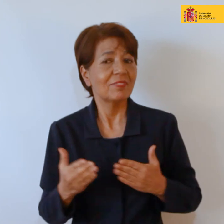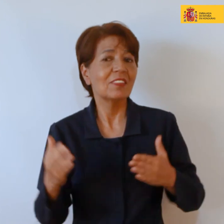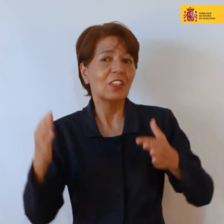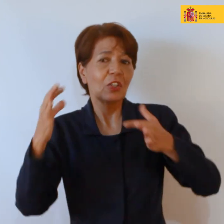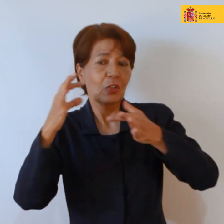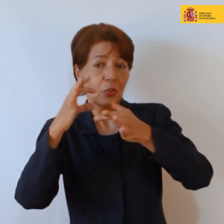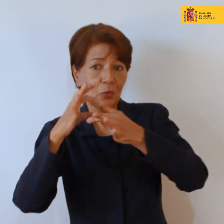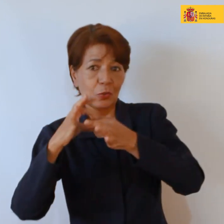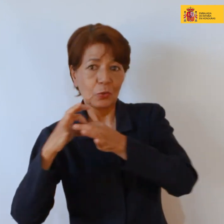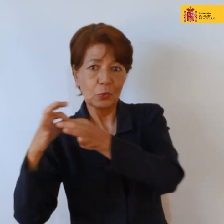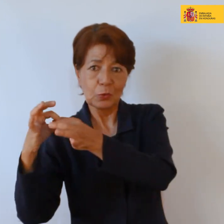con